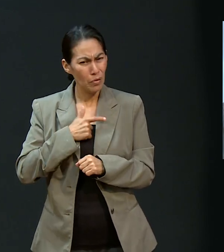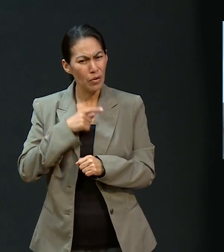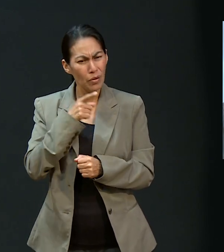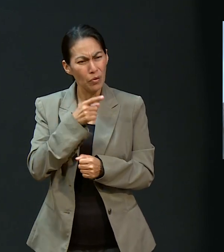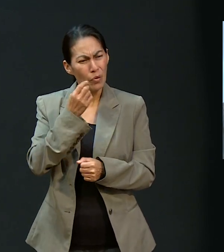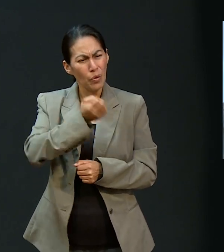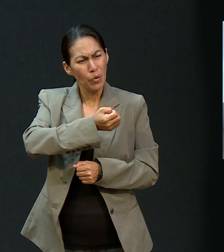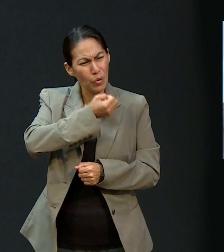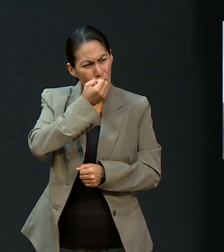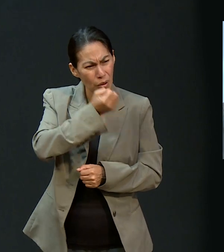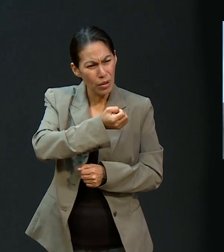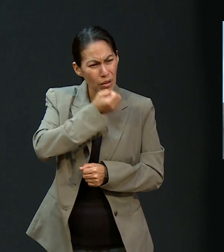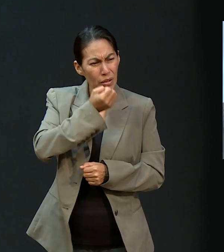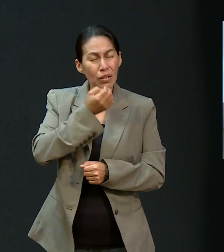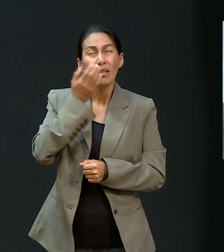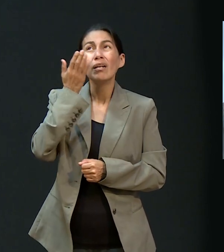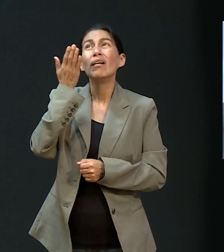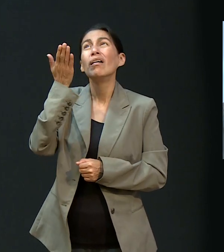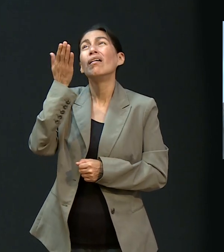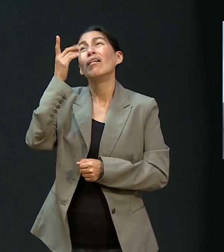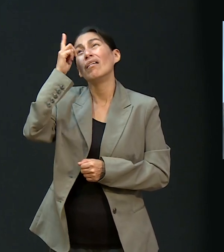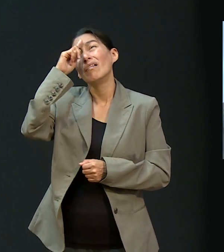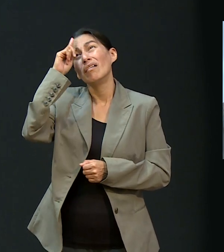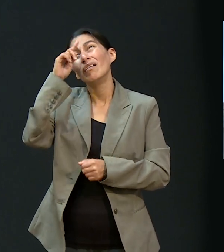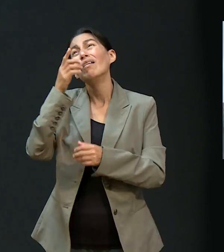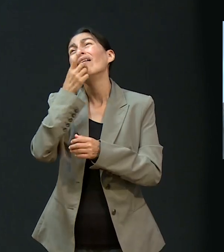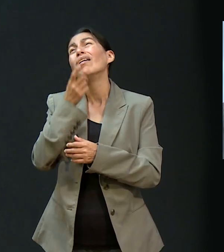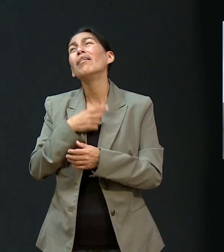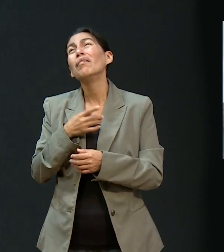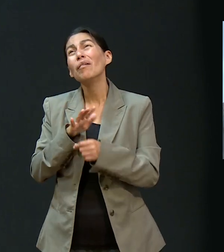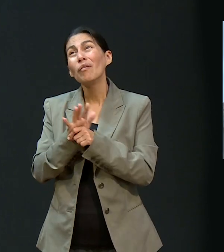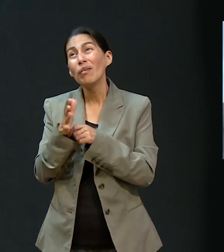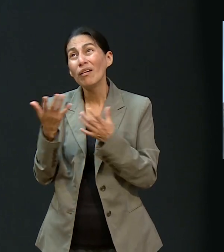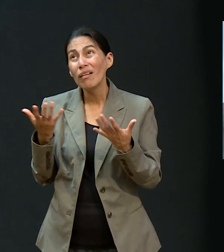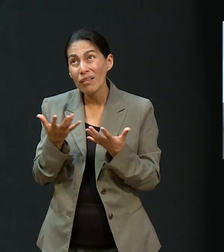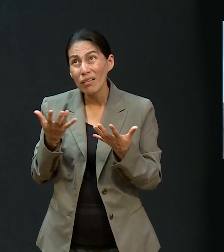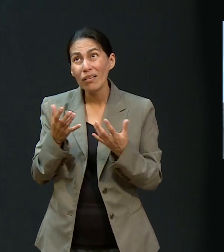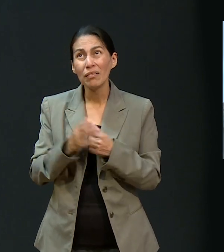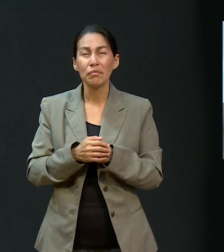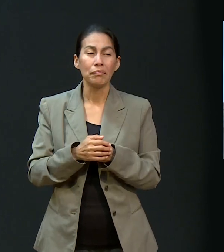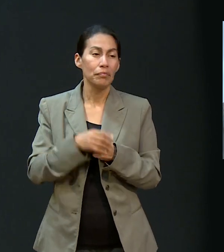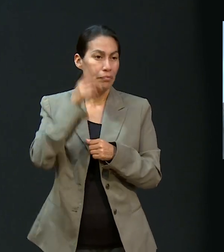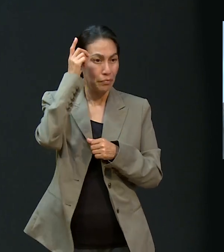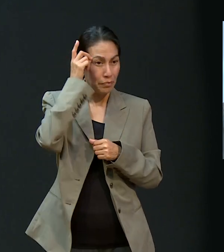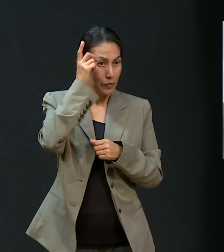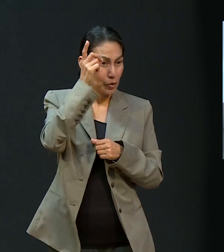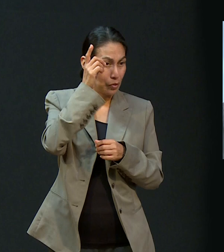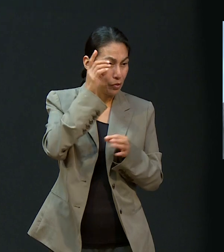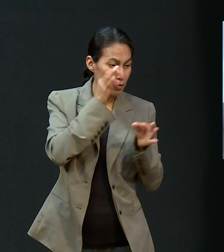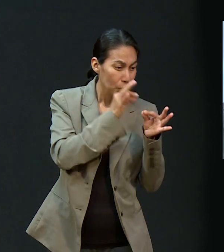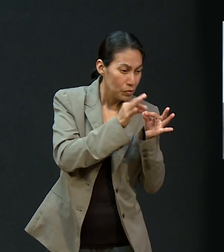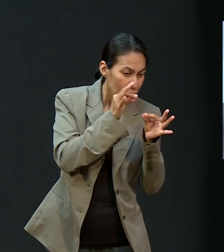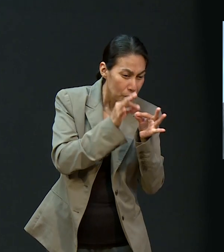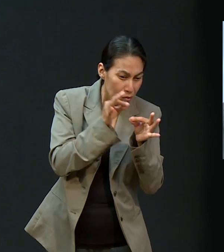Pero me gusta mucho que tú oraste y le pediste consejo a Dios. Y que fue